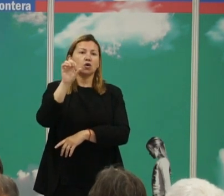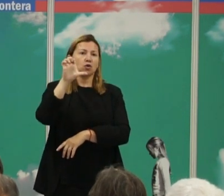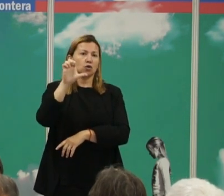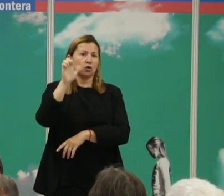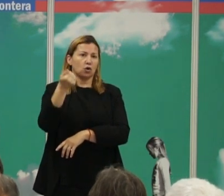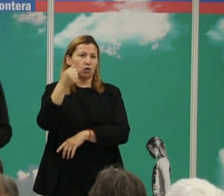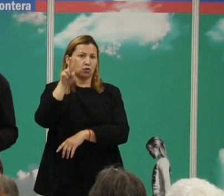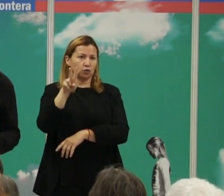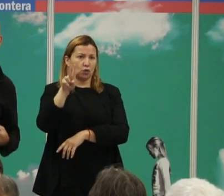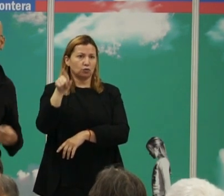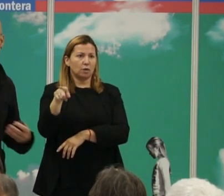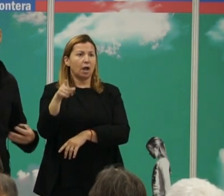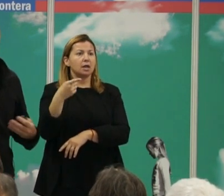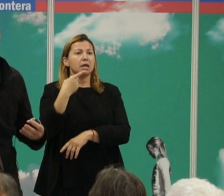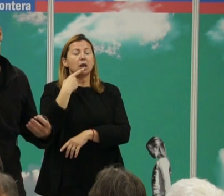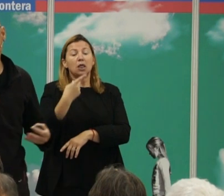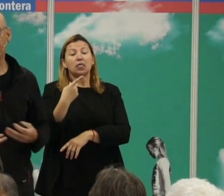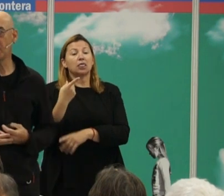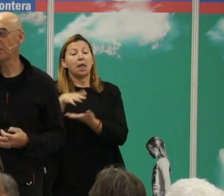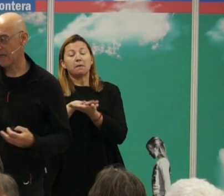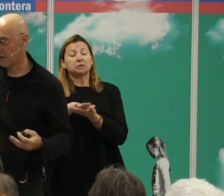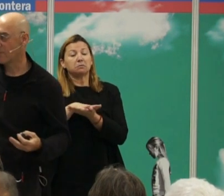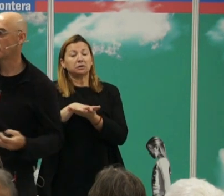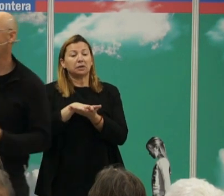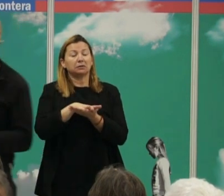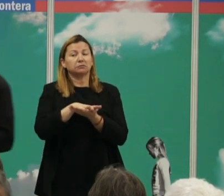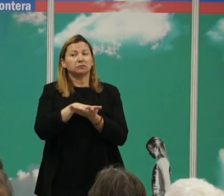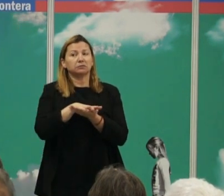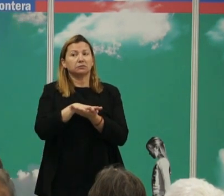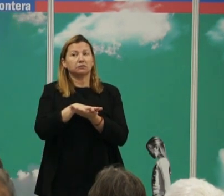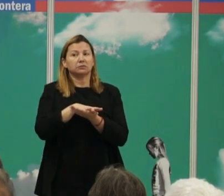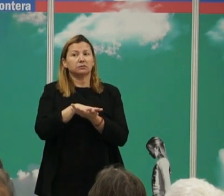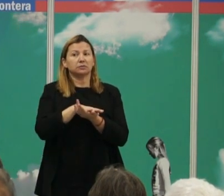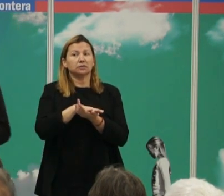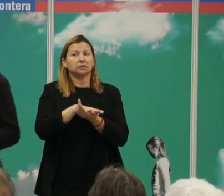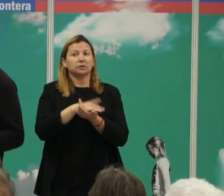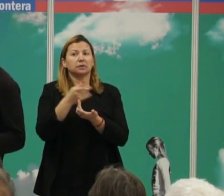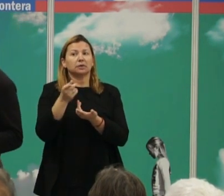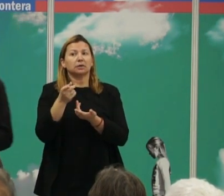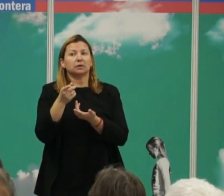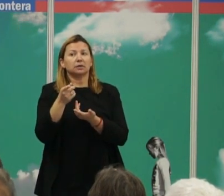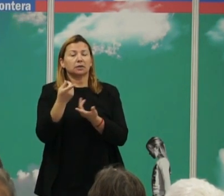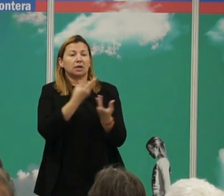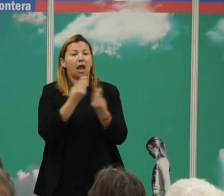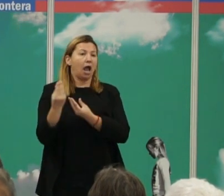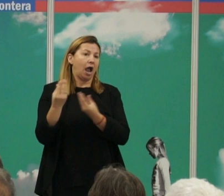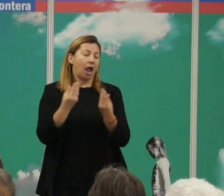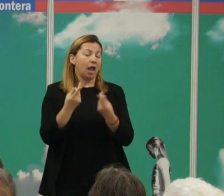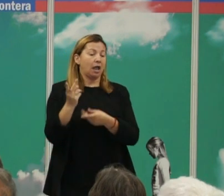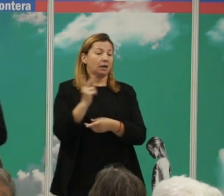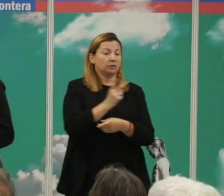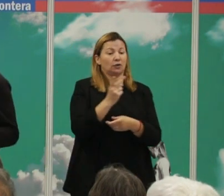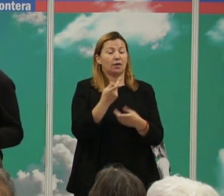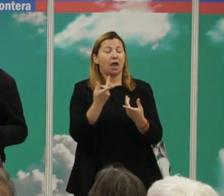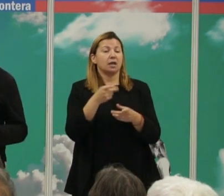Emilio, de la educación. Y básicamente lo que mantiene esta visión, que ahora hay muchos neodussonianos todavía, igual que hay muchos neodossonianos,